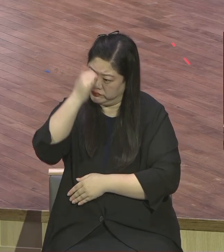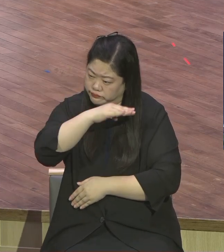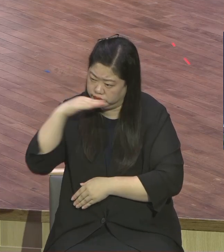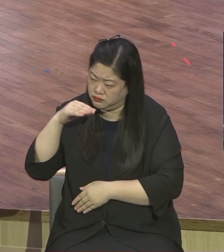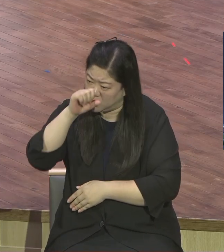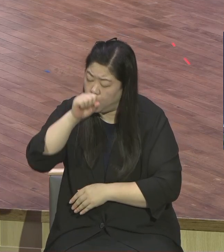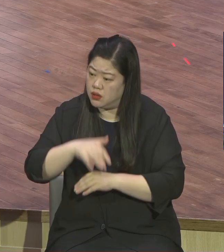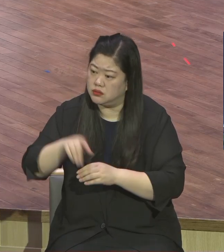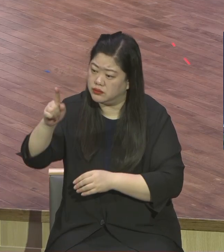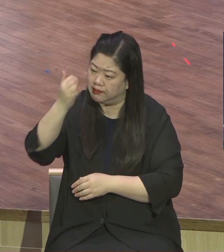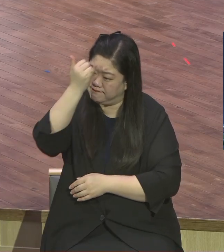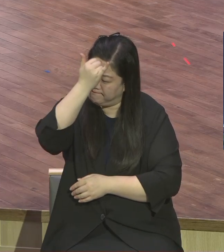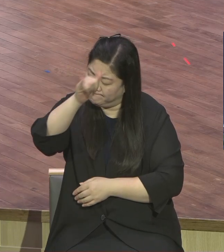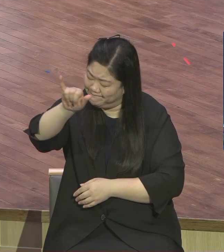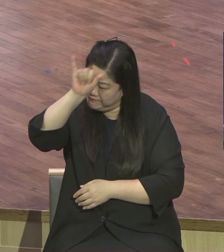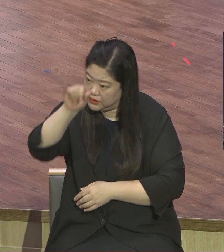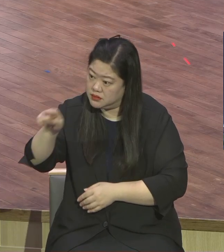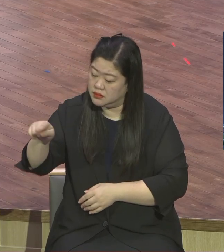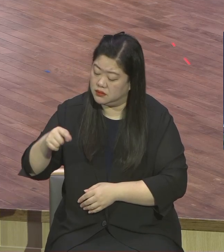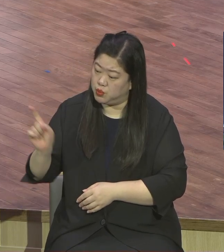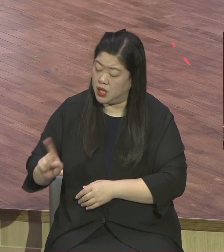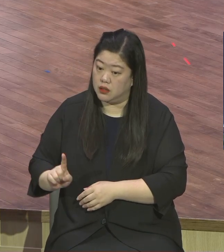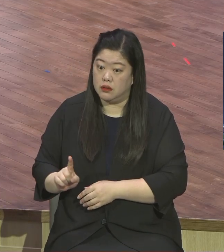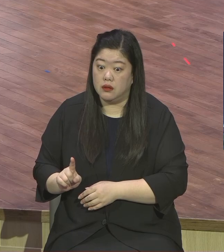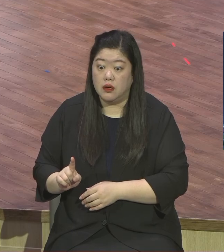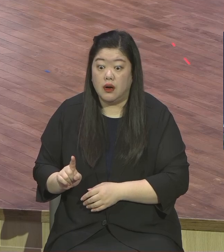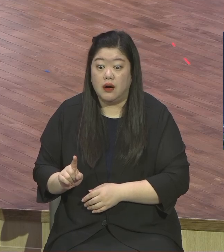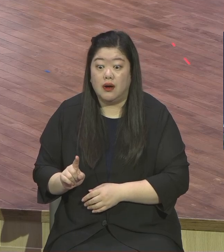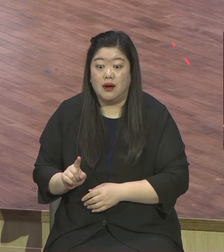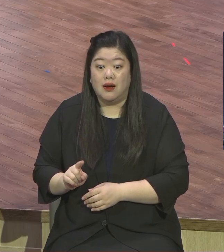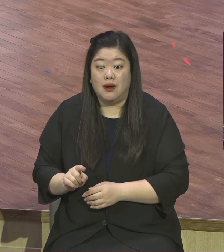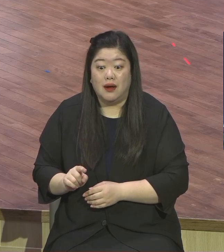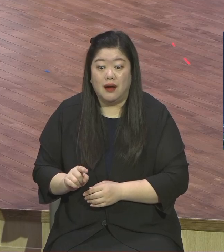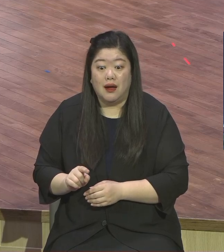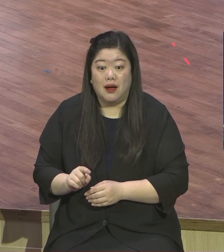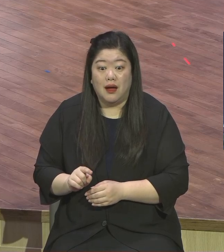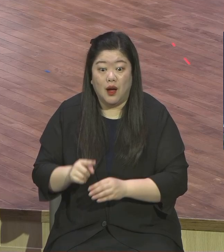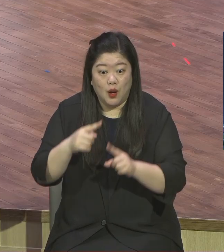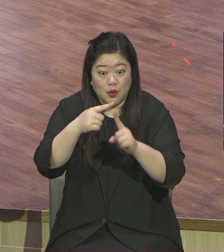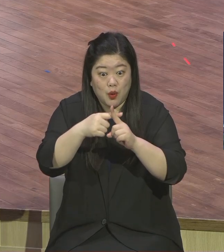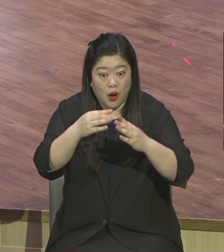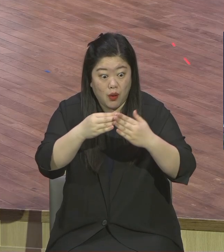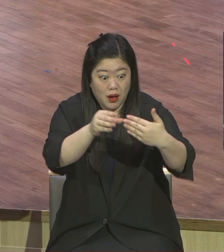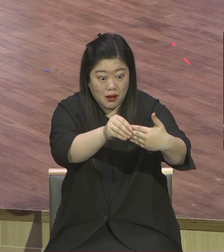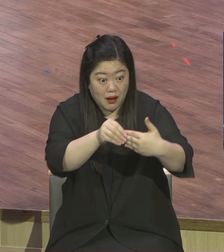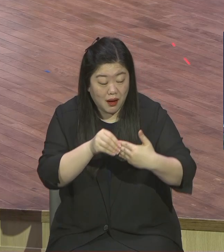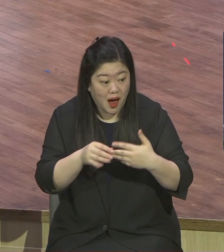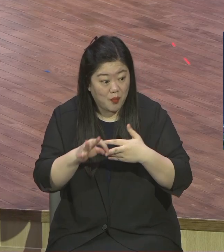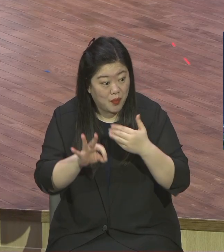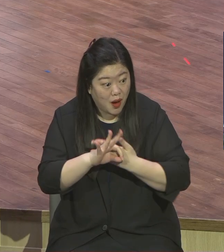완전한 자 없다니까요 뭐 교회 나보다 천사들만 모이는 줄 아십니까 똑같아요 똑같아요